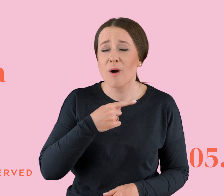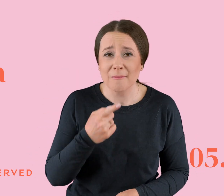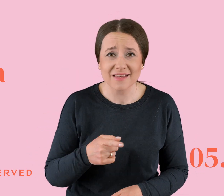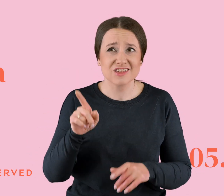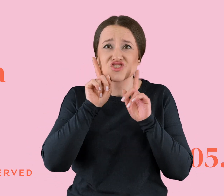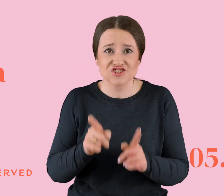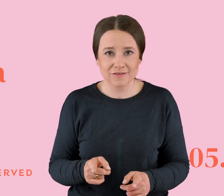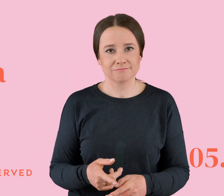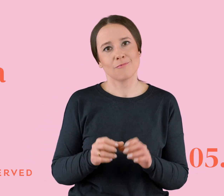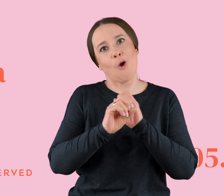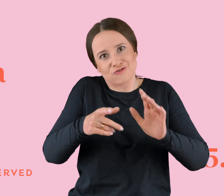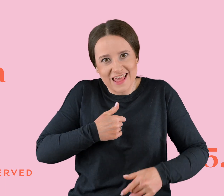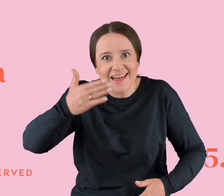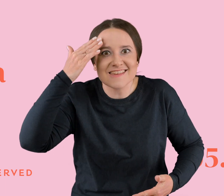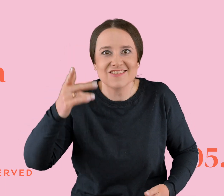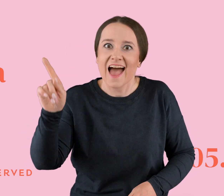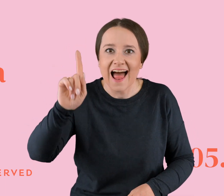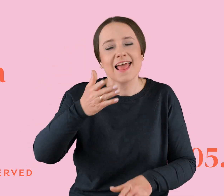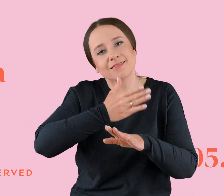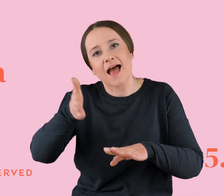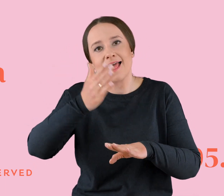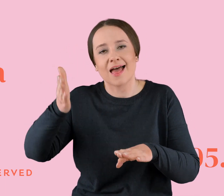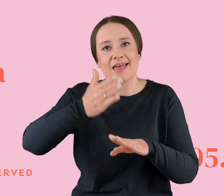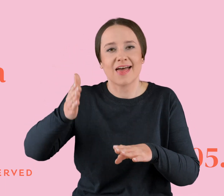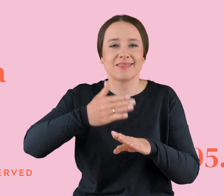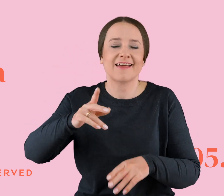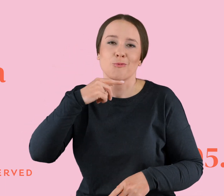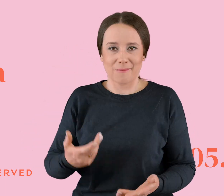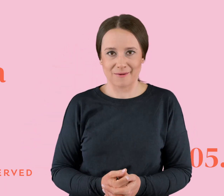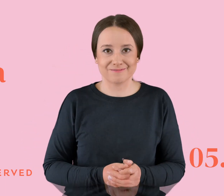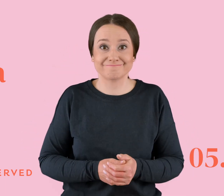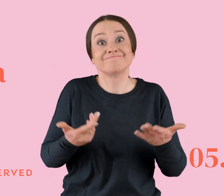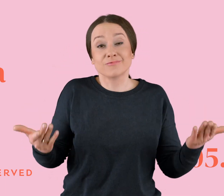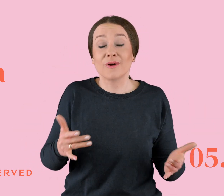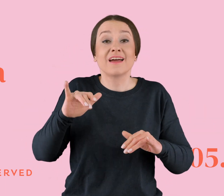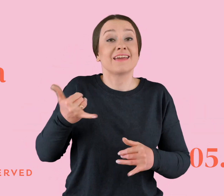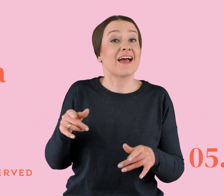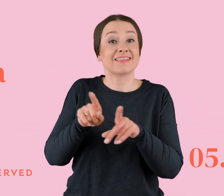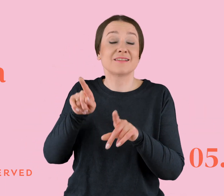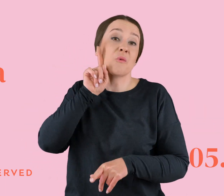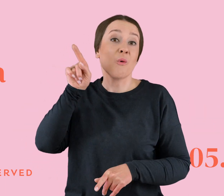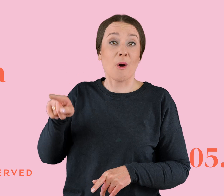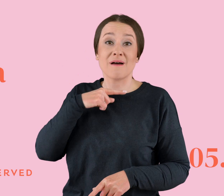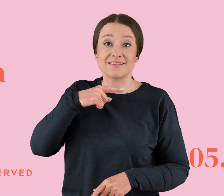No oczywiście, że wiedziałam, ale zakłamywałam dalej. I tak jak zakłamywał chłopak, również mieszkaniec idiotkowa,